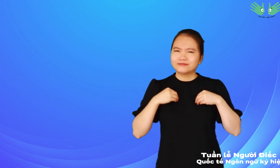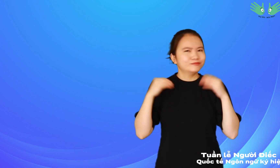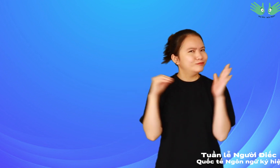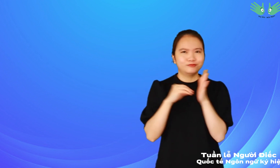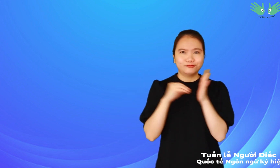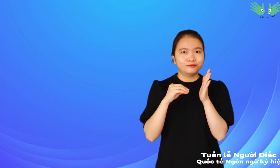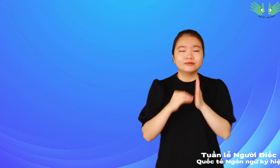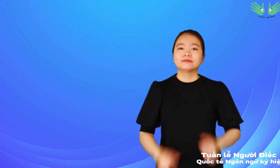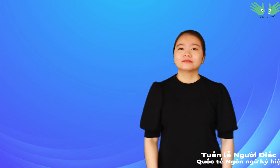công nhận